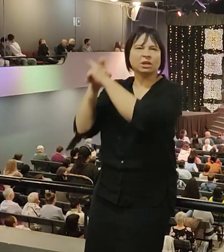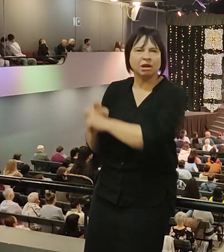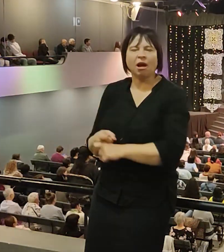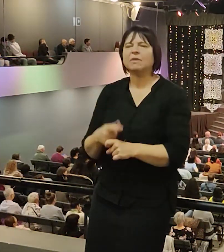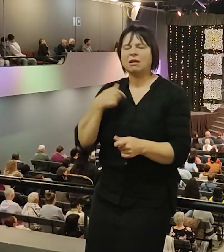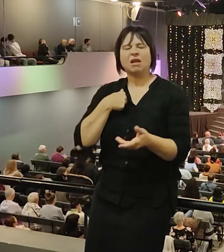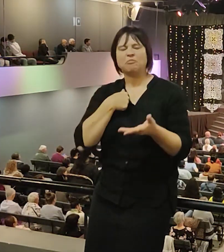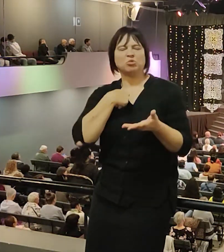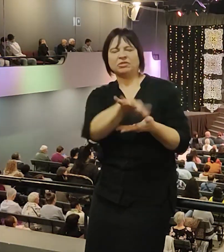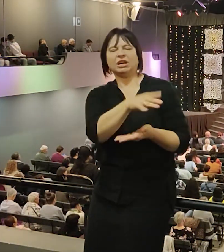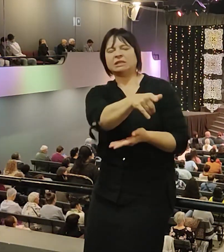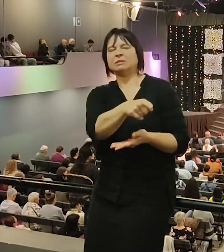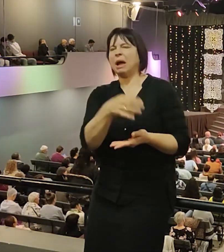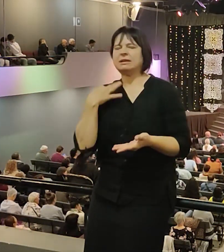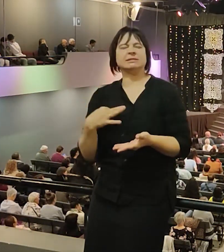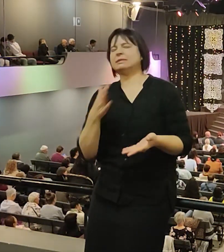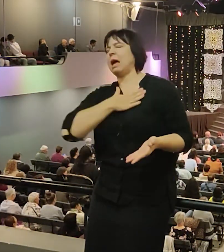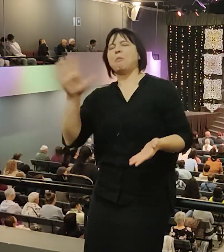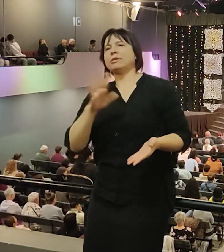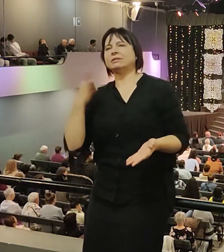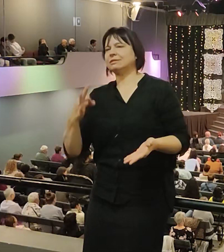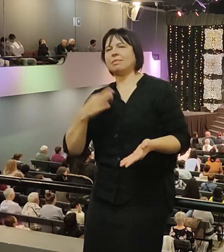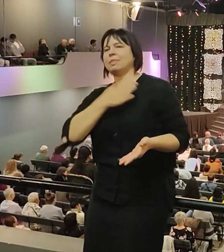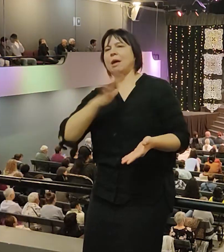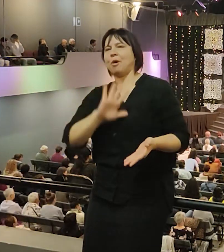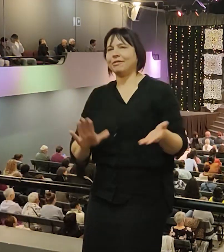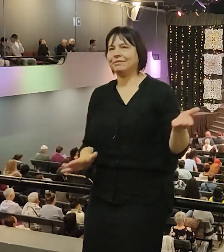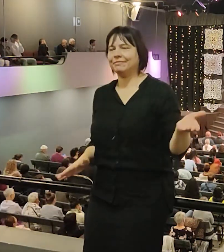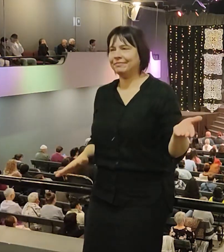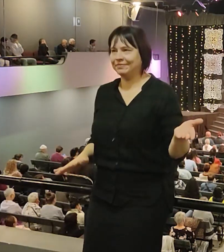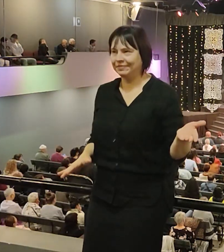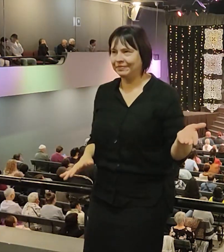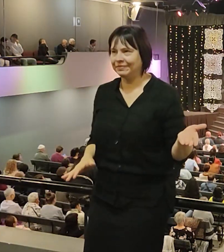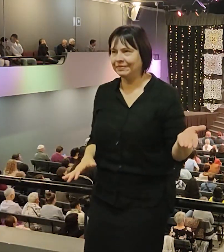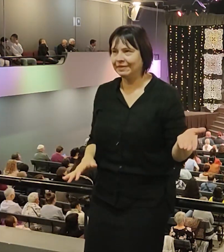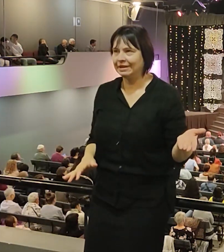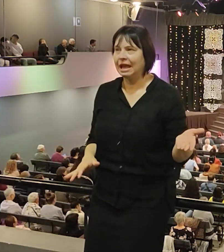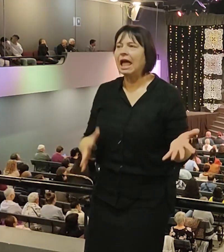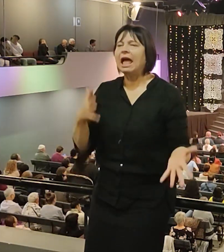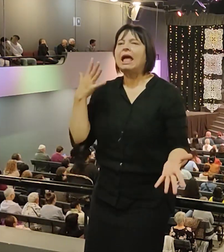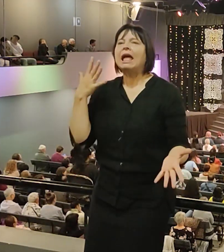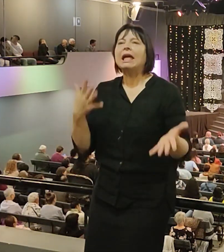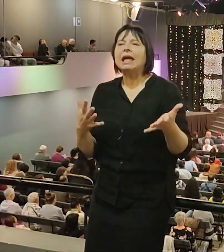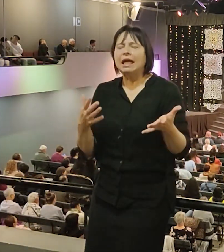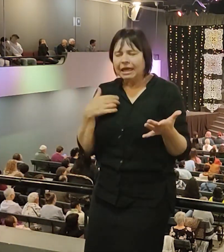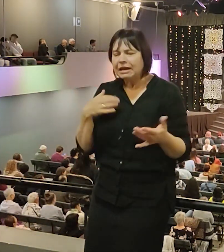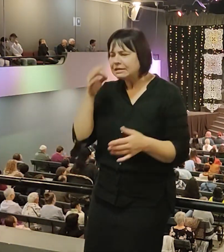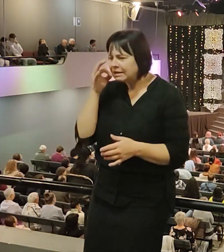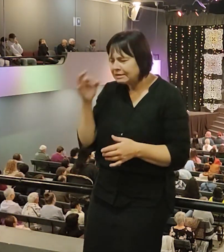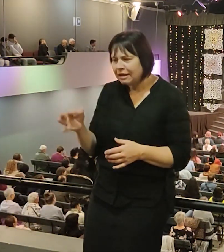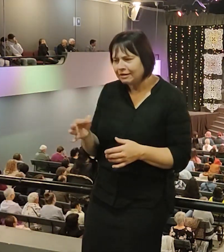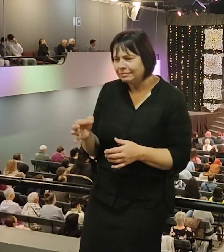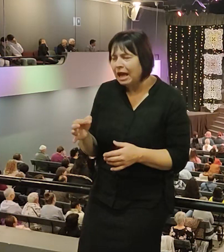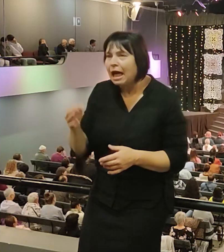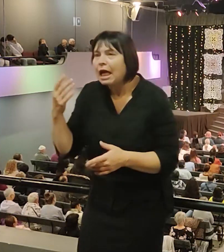Говорю, папа, если мое сыновство так дешево в глазах твоих, я сожалею очень,